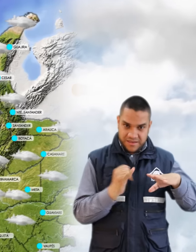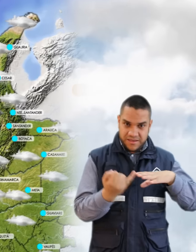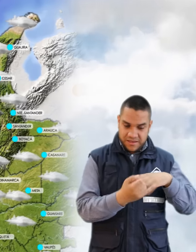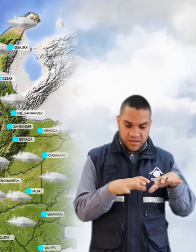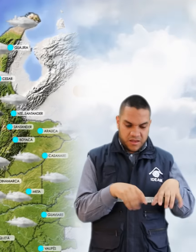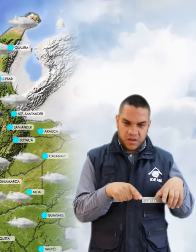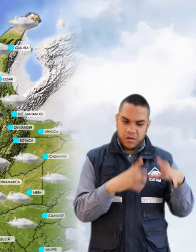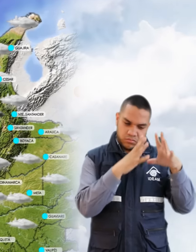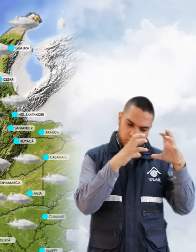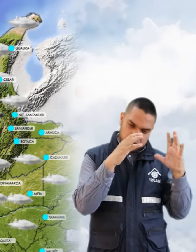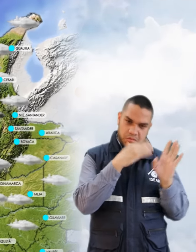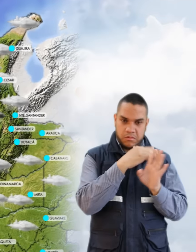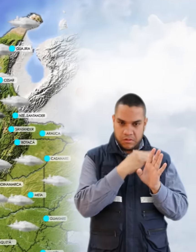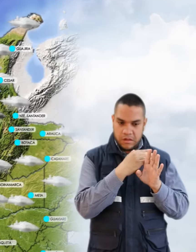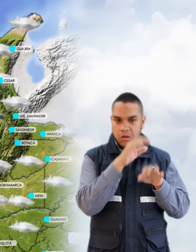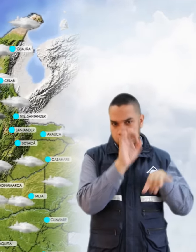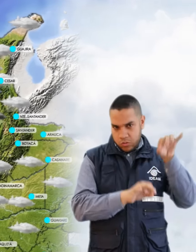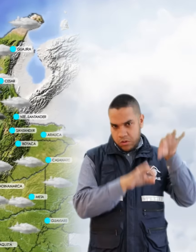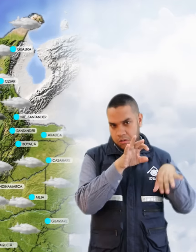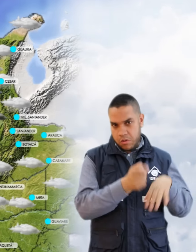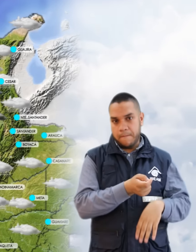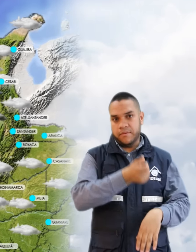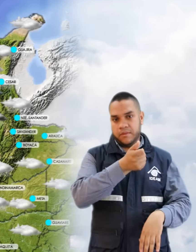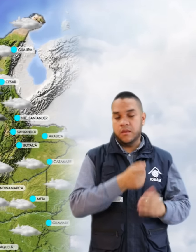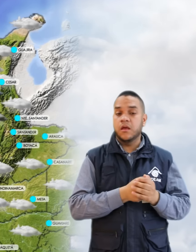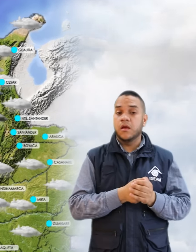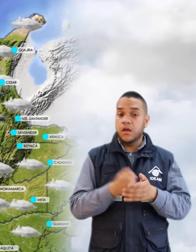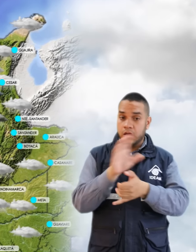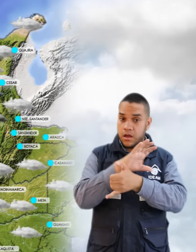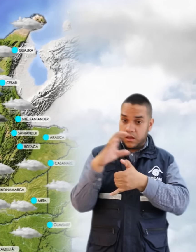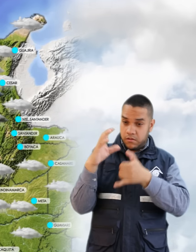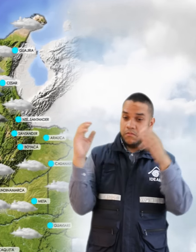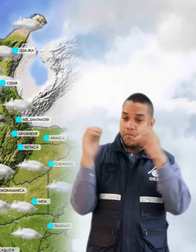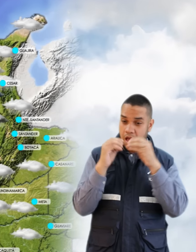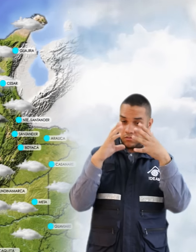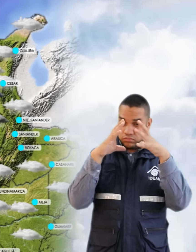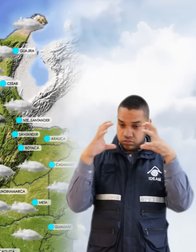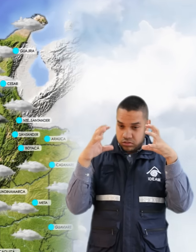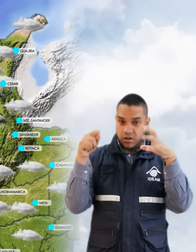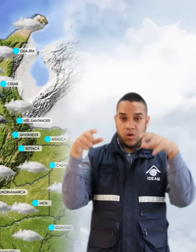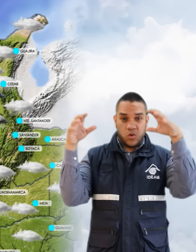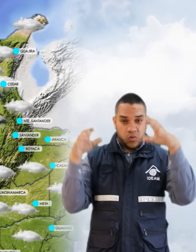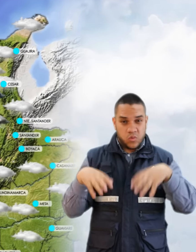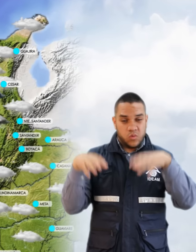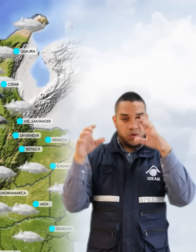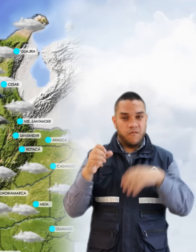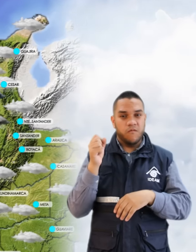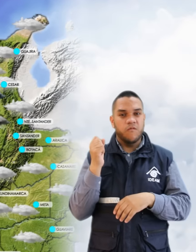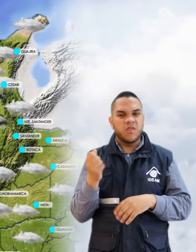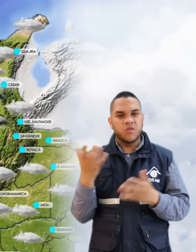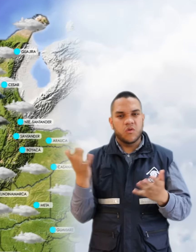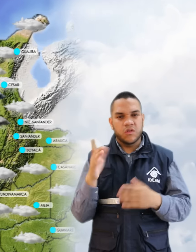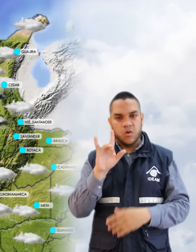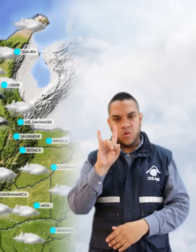nubosidad parcial y con probabilidad de lluvias ligeras. En la región Caribe tendrá mayor nubosidad y acompañadas de lluvias fuertes en sectores del Golfo de